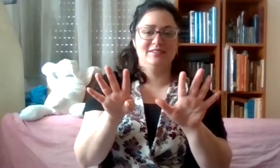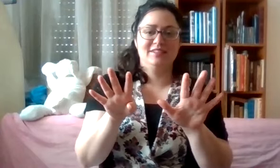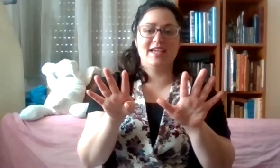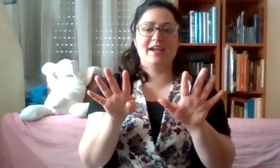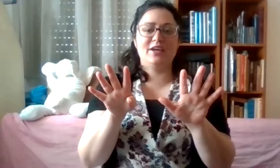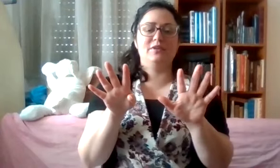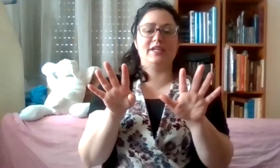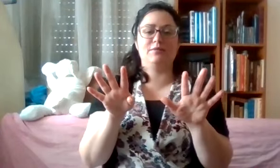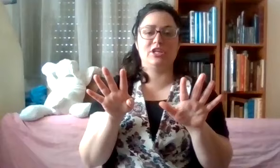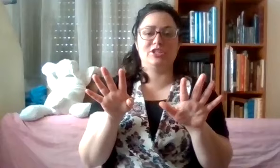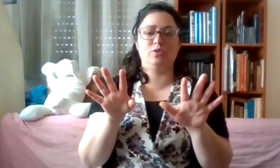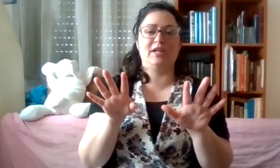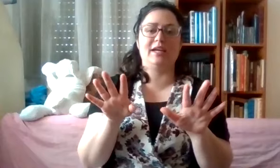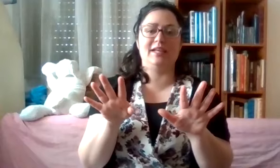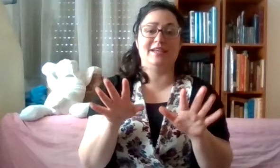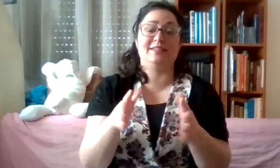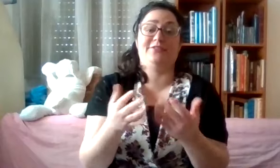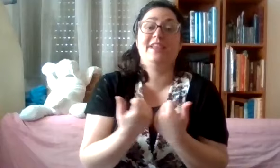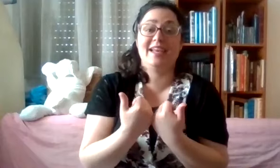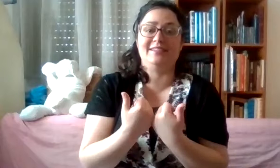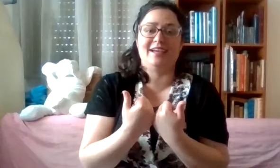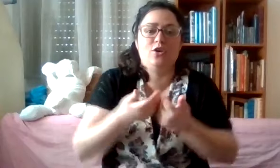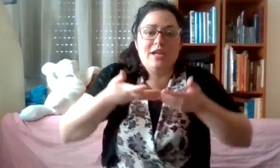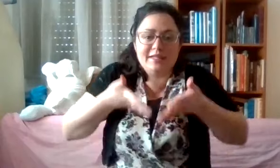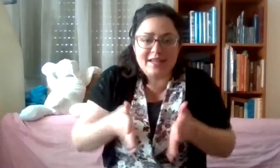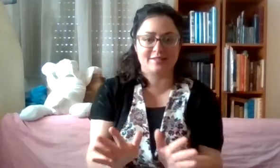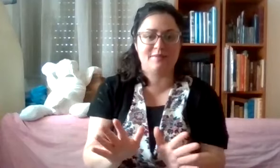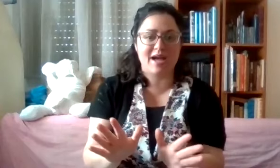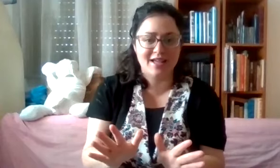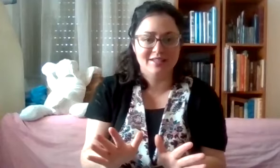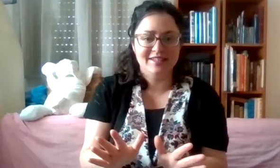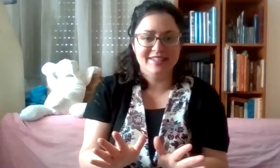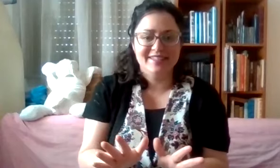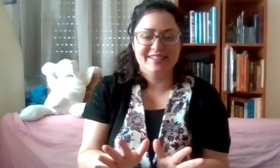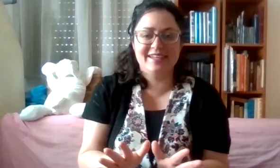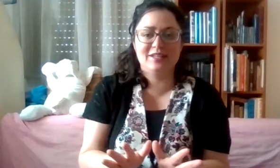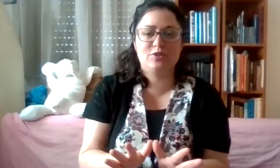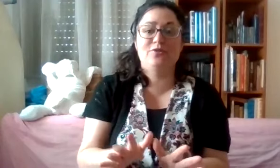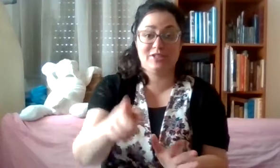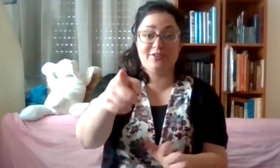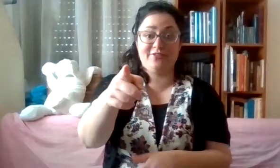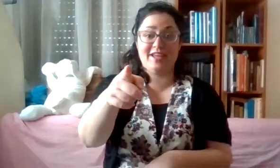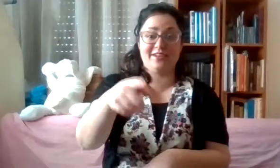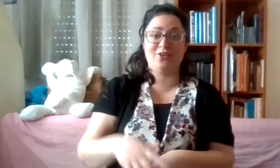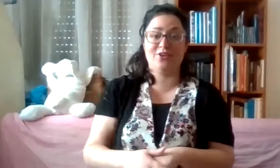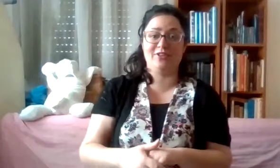איך אנחנו נראים כשיש לנו ירחי לידה זה לפני הלידה? לא הלידה עצמה. אלא תקופה שלפני. נכון.